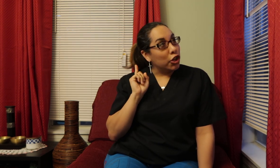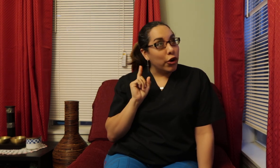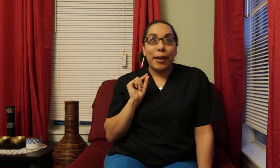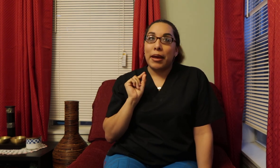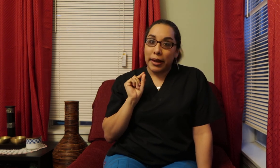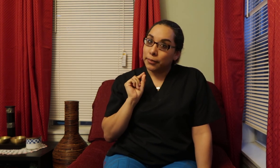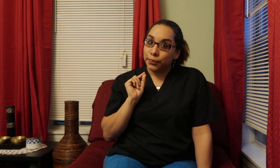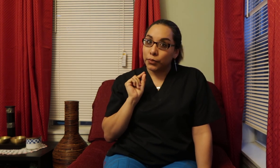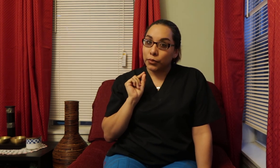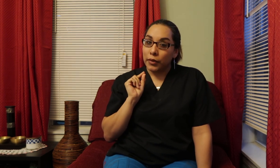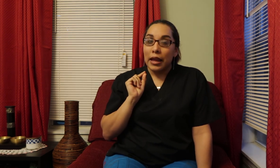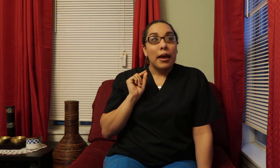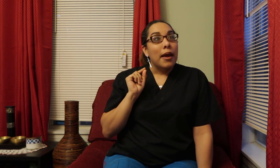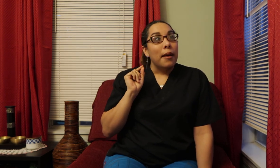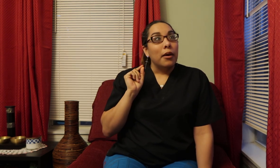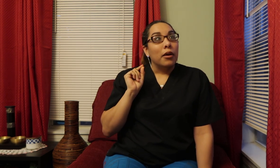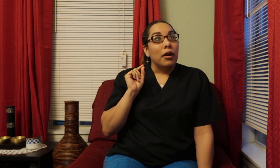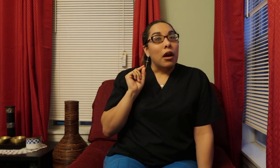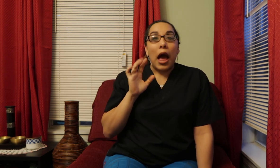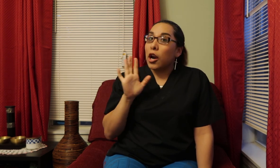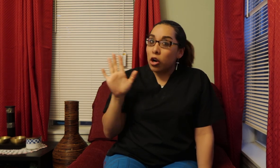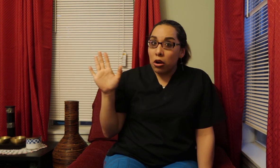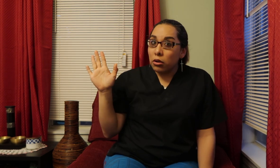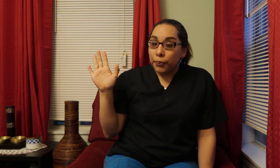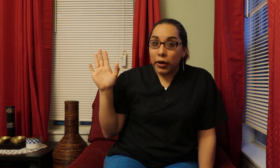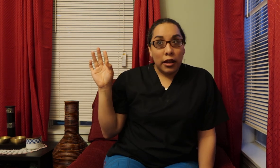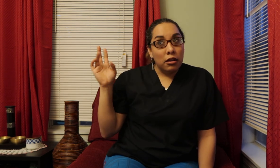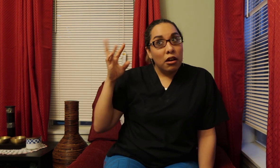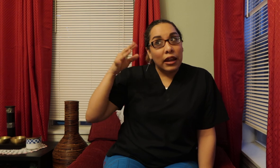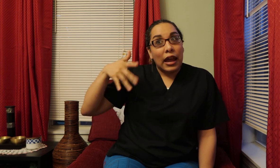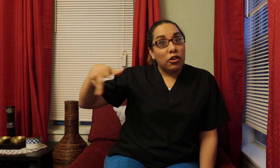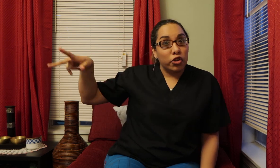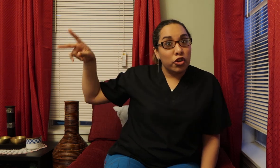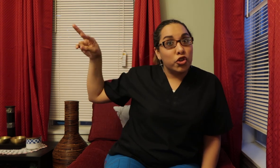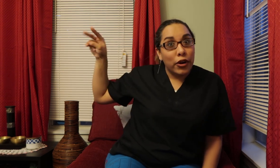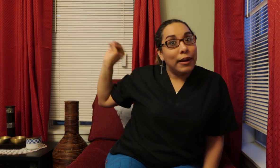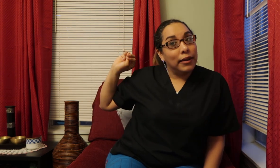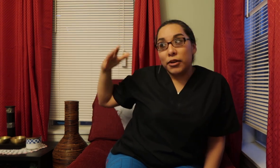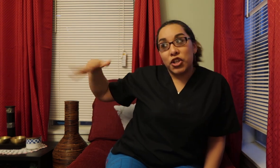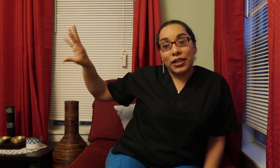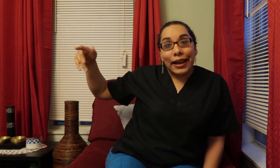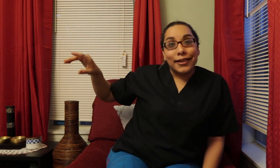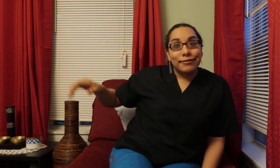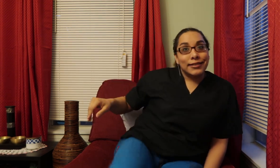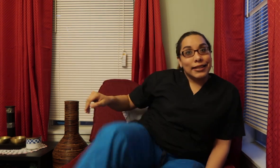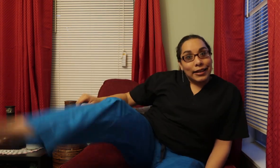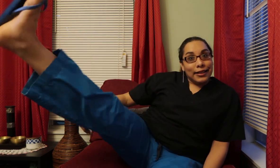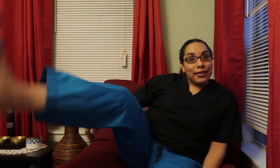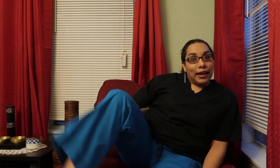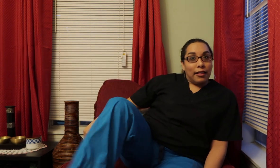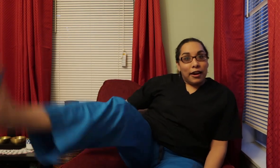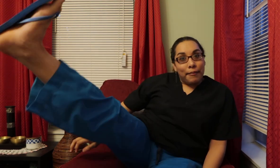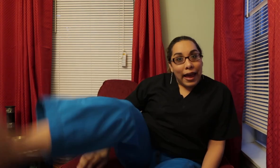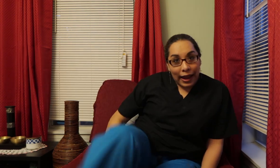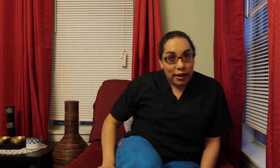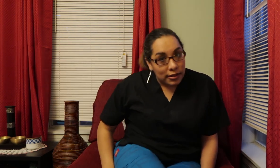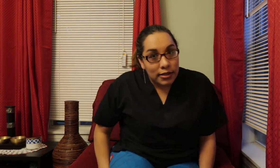her grandbaby I don't know Porque you know Que a los otros Two grandbabys She like She said get the hell Out of my house